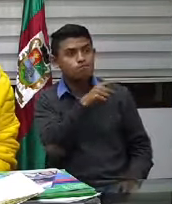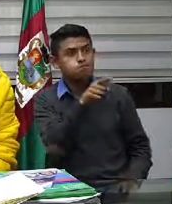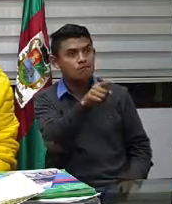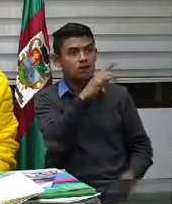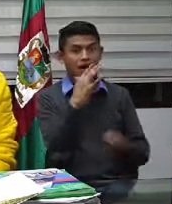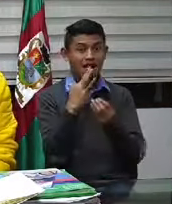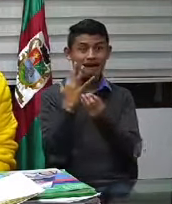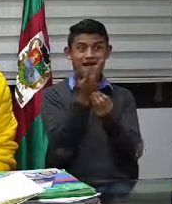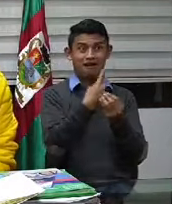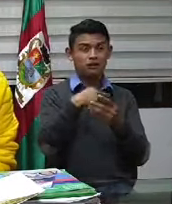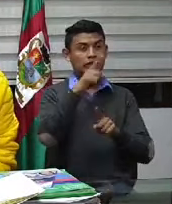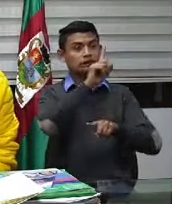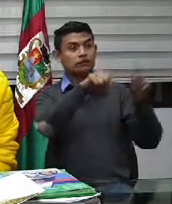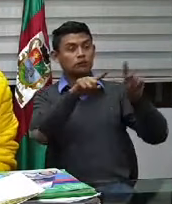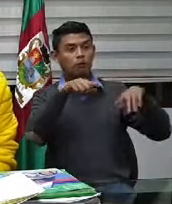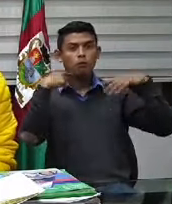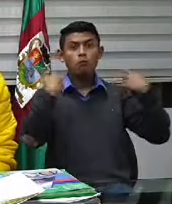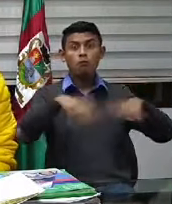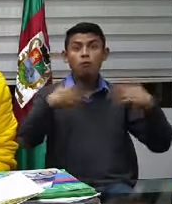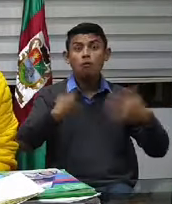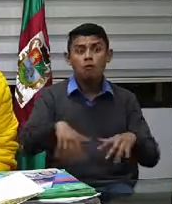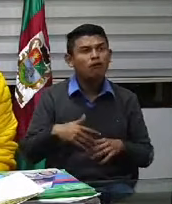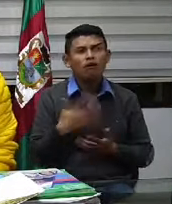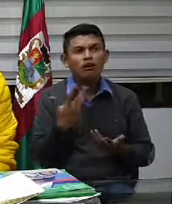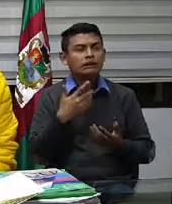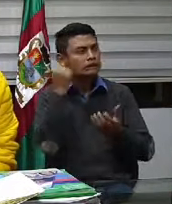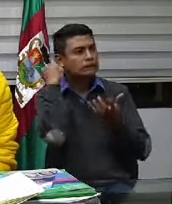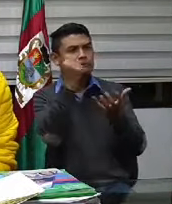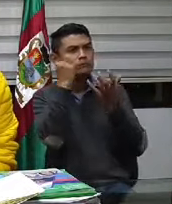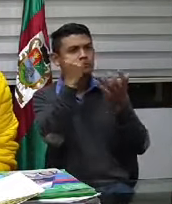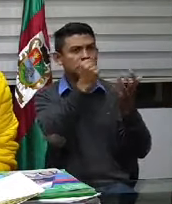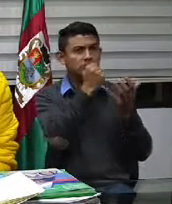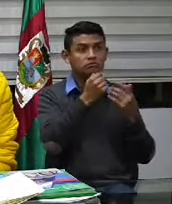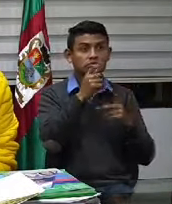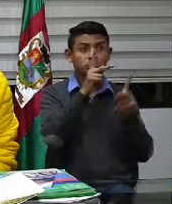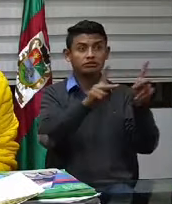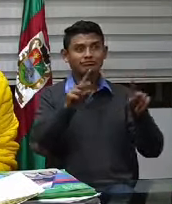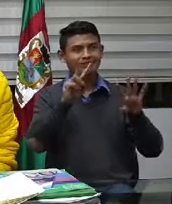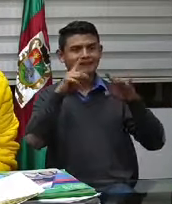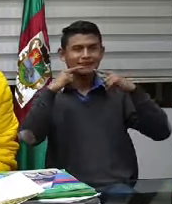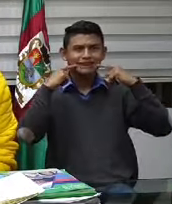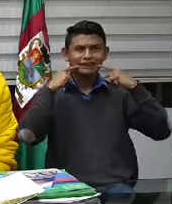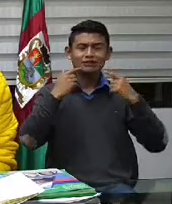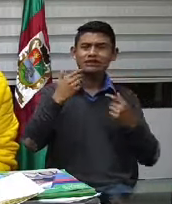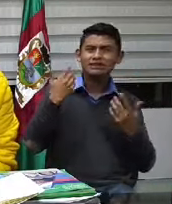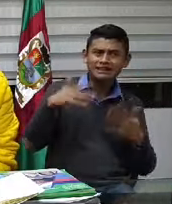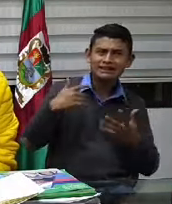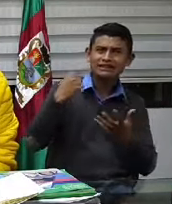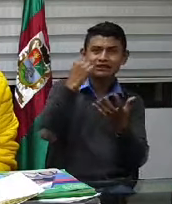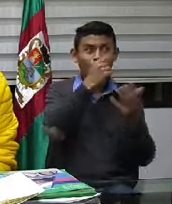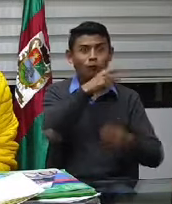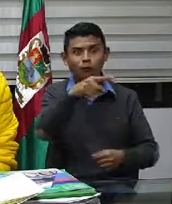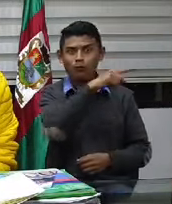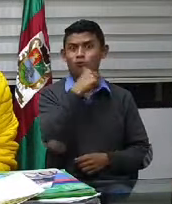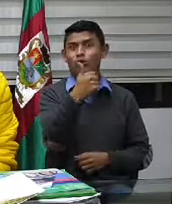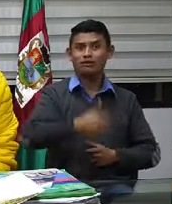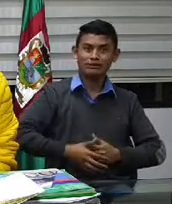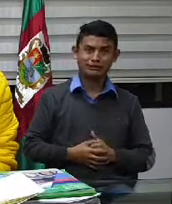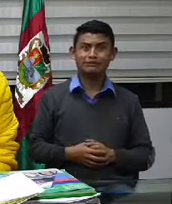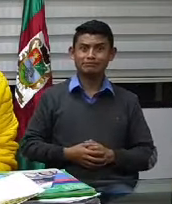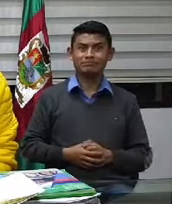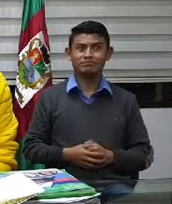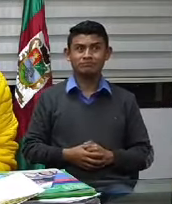artistas grandes en potencia, recibieron nuestras ayudas con una gran sonrisa. Eso es lo que satisface de esta labor.